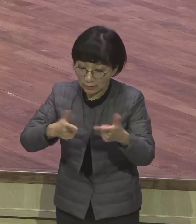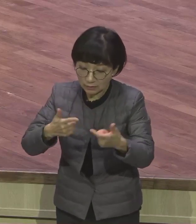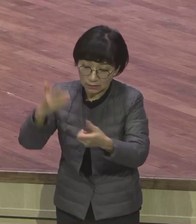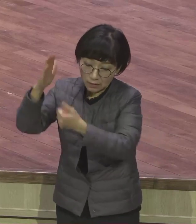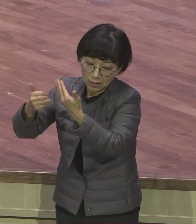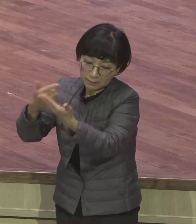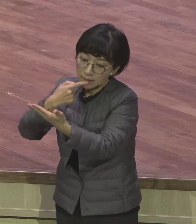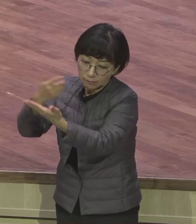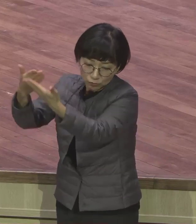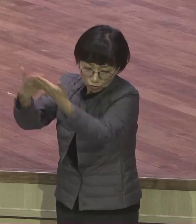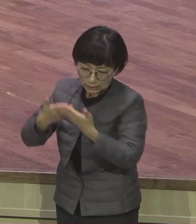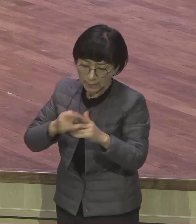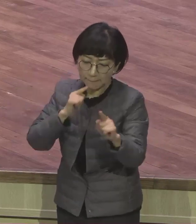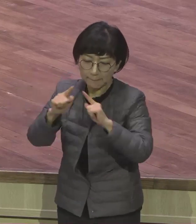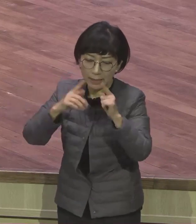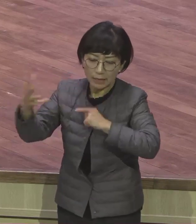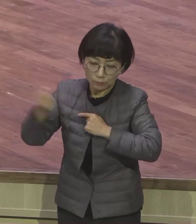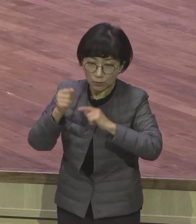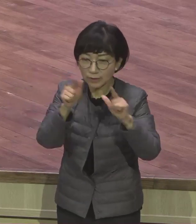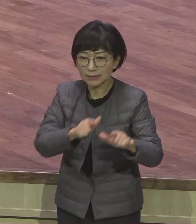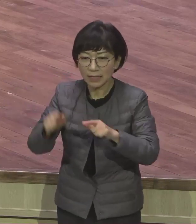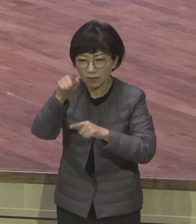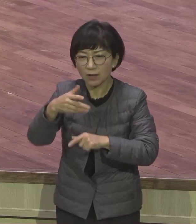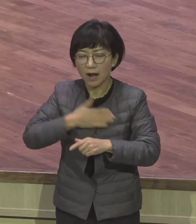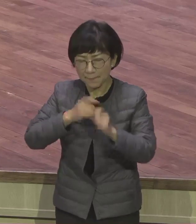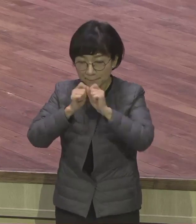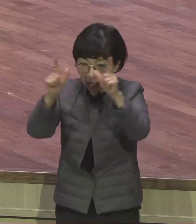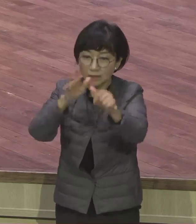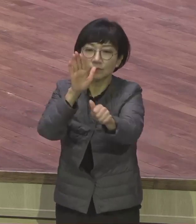모든 말씀으로 사는 줄을 내게 알게 하려 하십니다